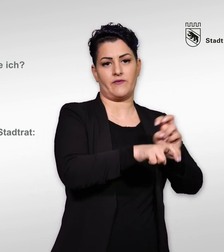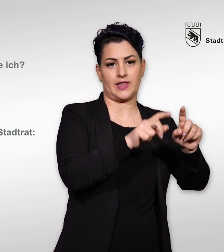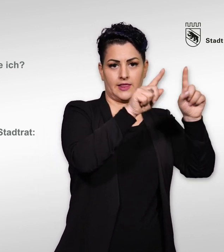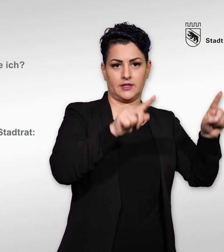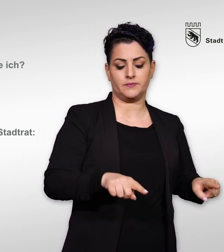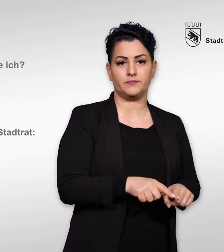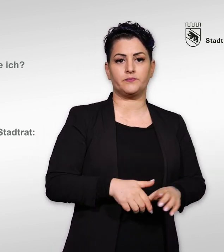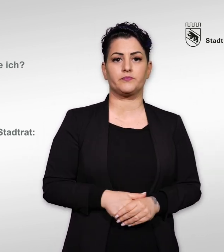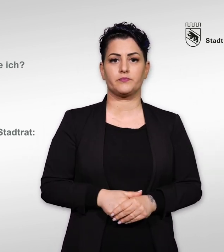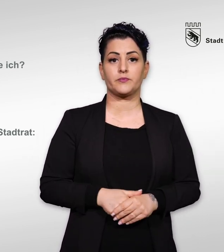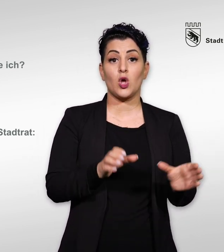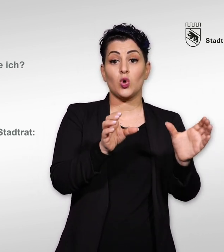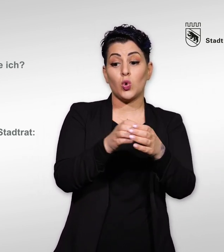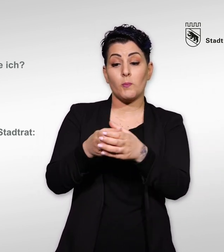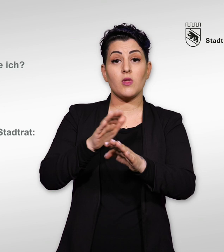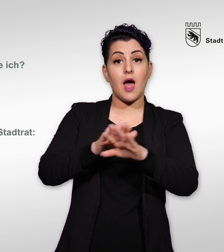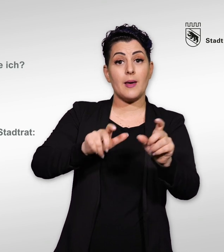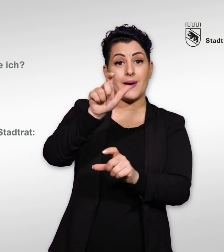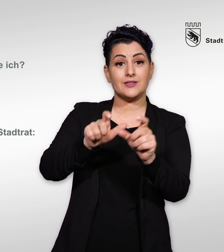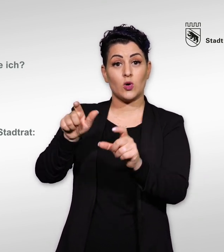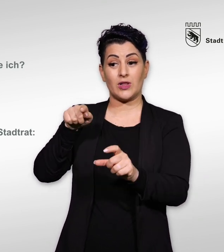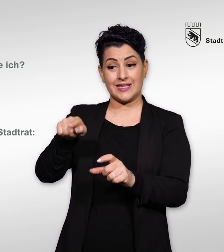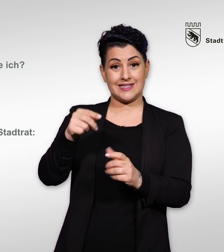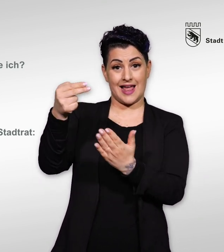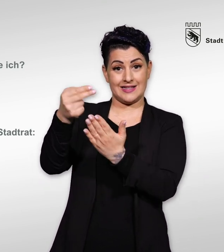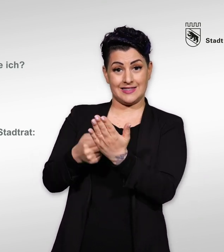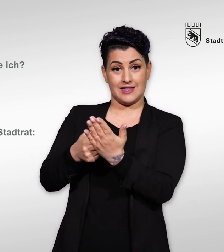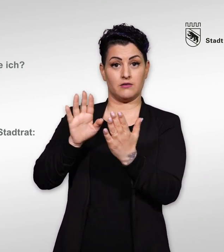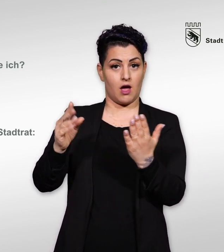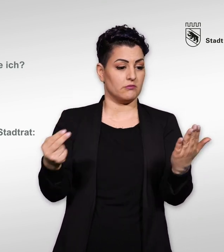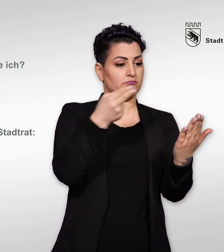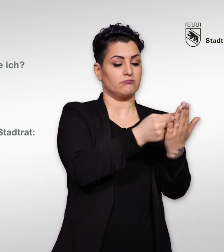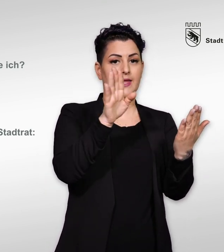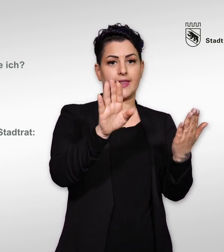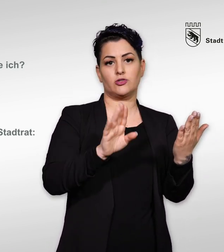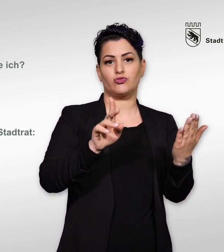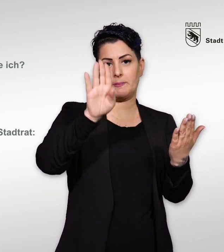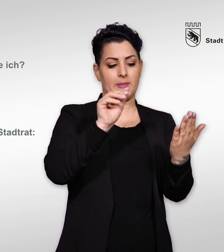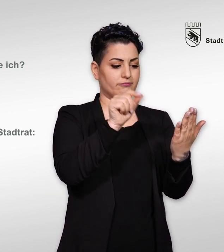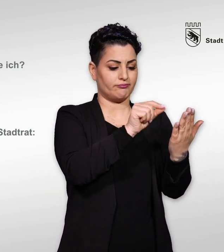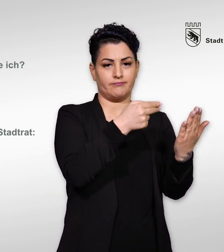verwenden. Die Gruppierung und alle Personen auf dieser Liste erhalten dann Ihre Stimme.